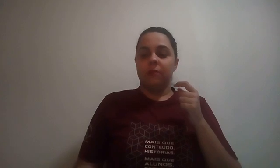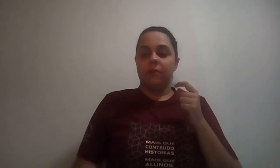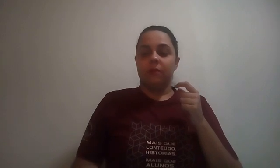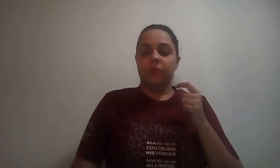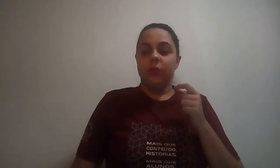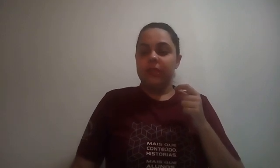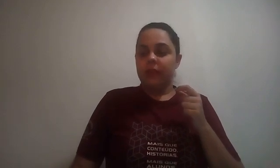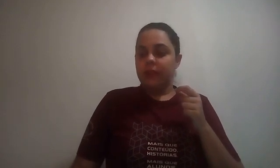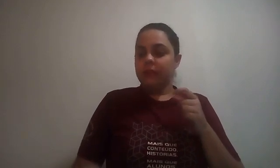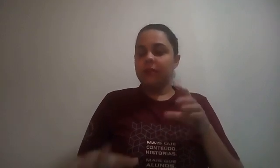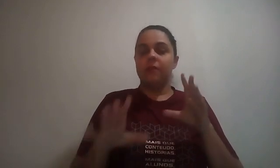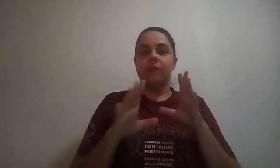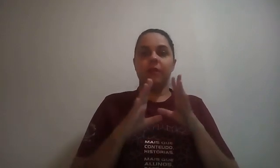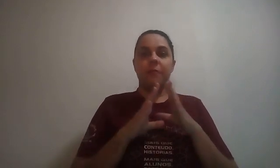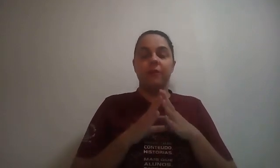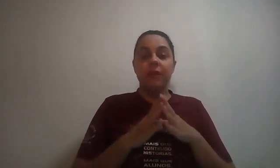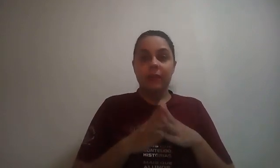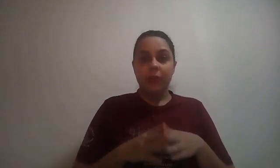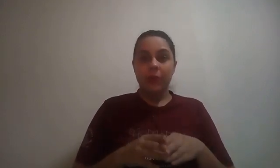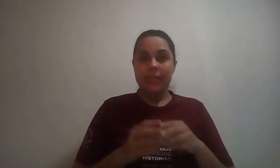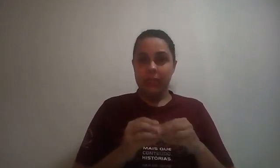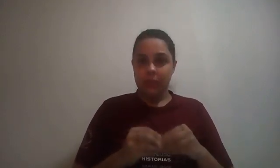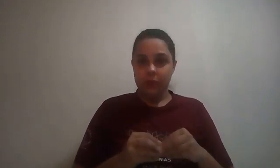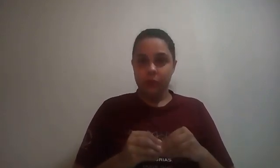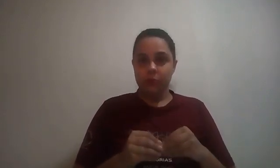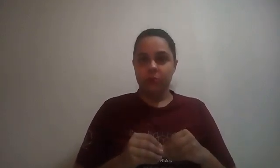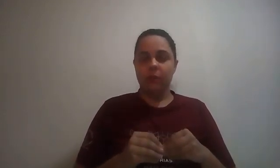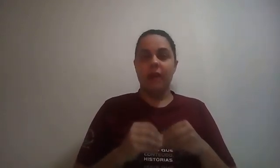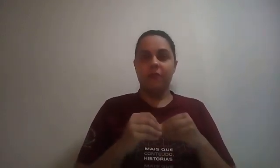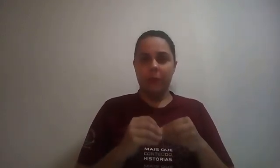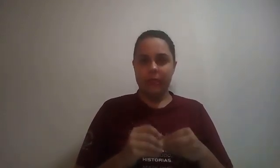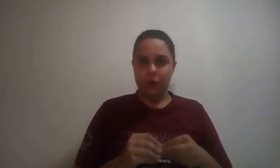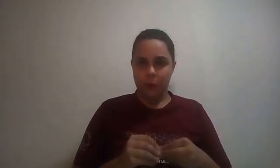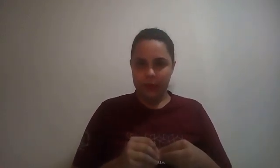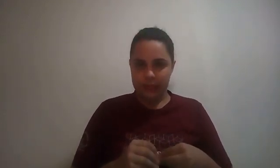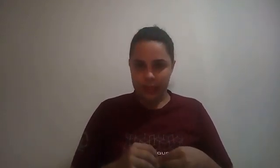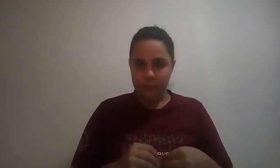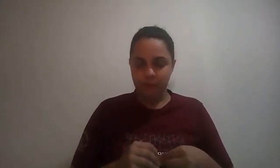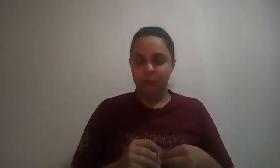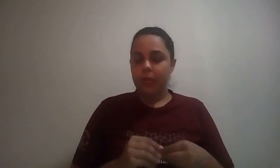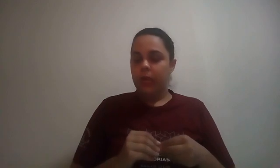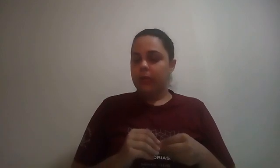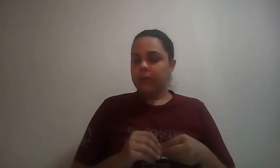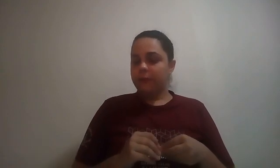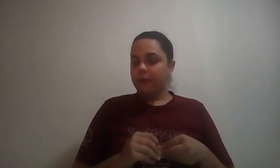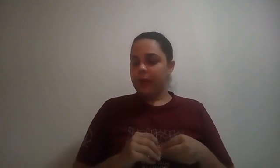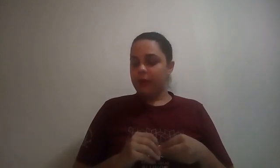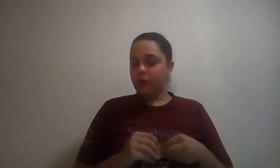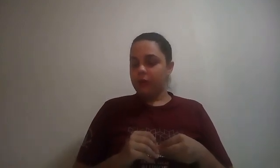Vocês, espero que tenham entendido a informação que eu passei. Espero que agora